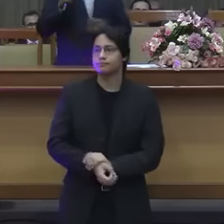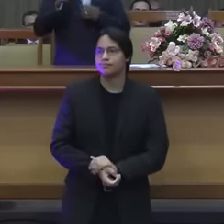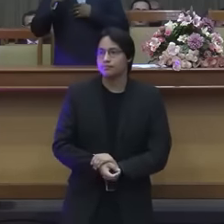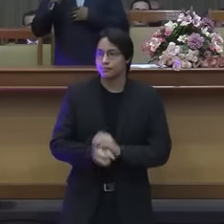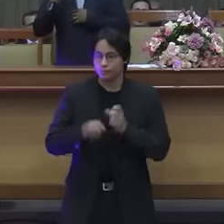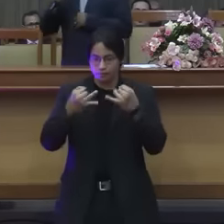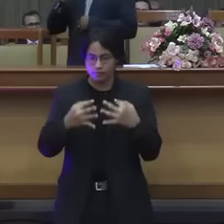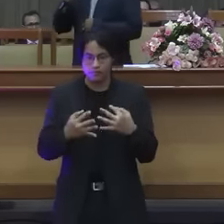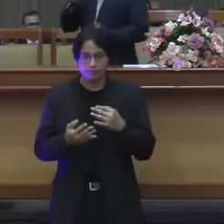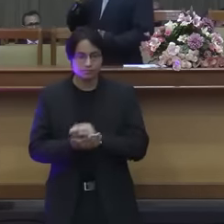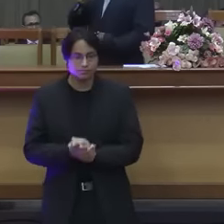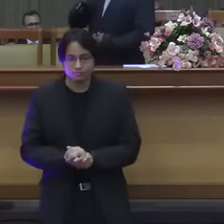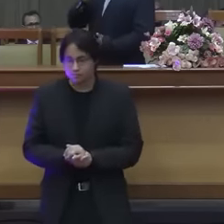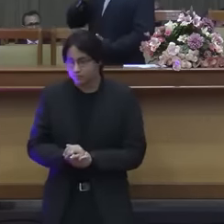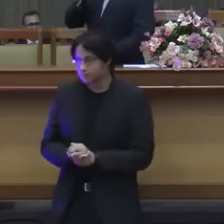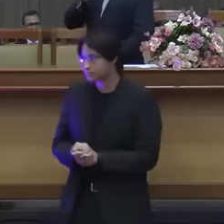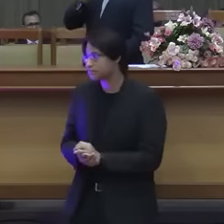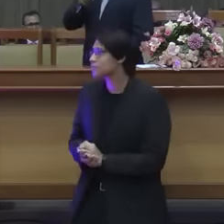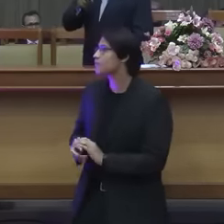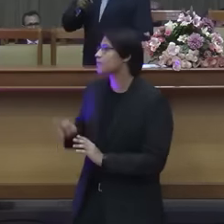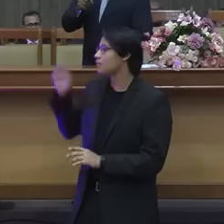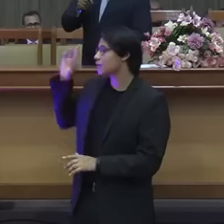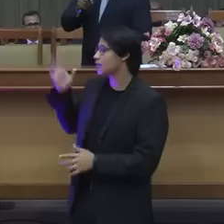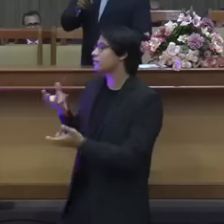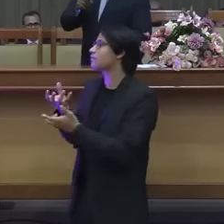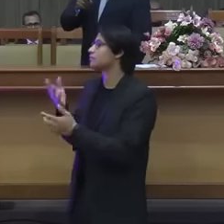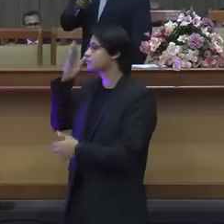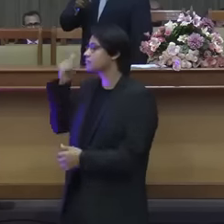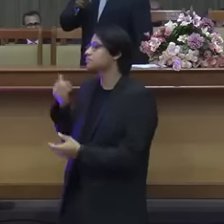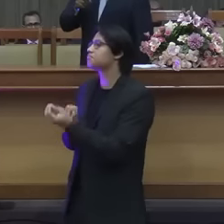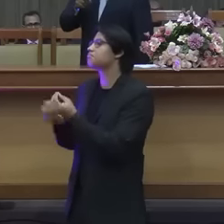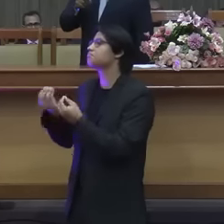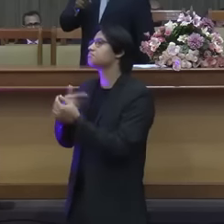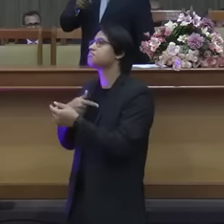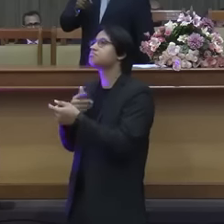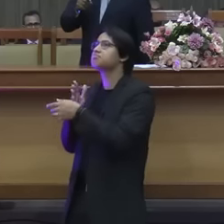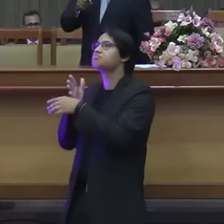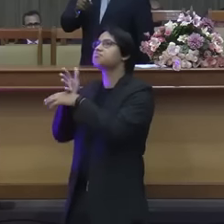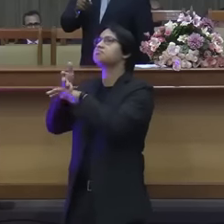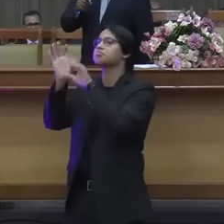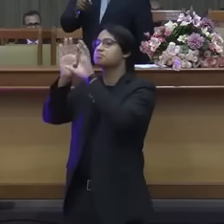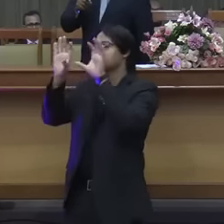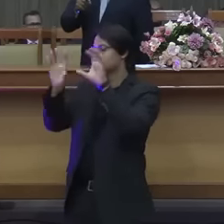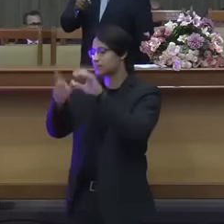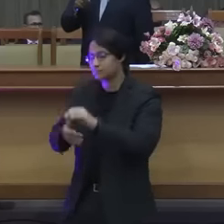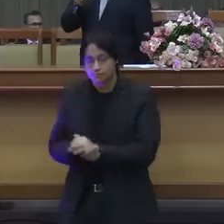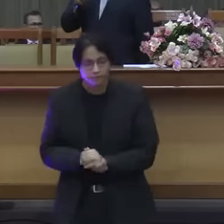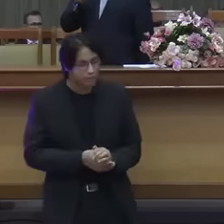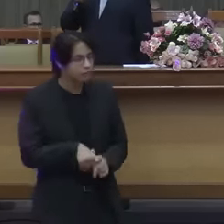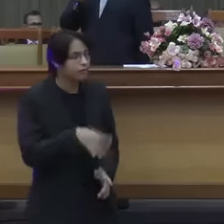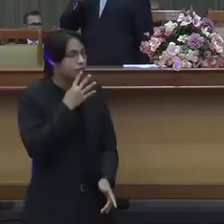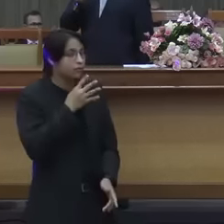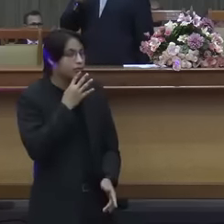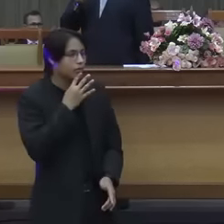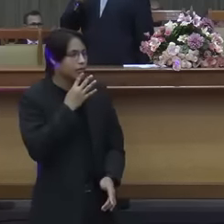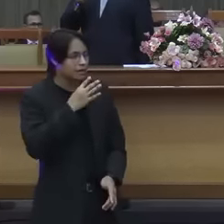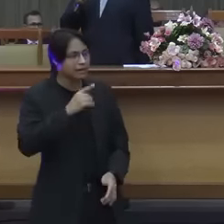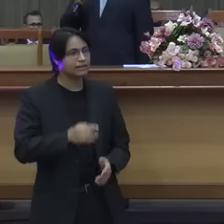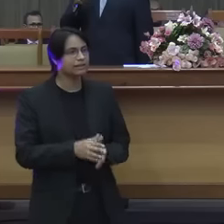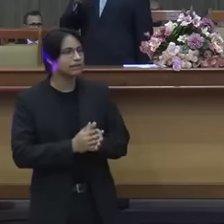senhor eu quero saber como é que eu faço para herdar a vida Jesus tu conhece os mandamentos aí ele citou tudo